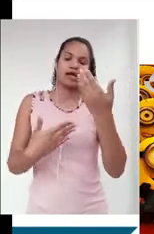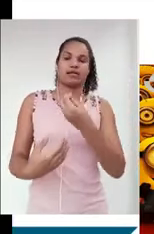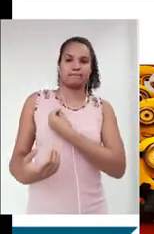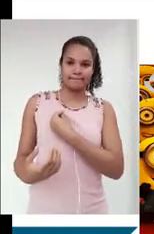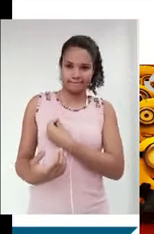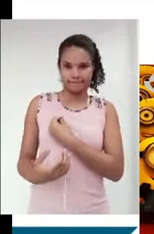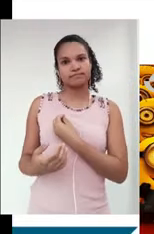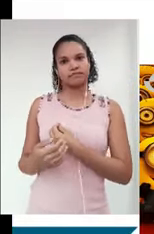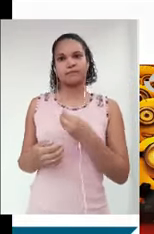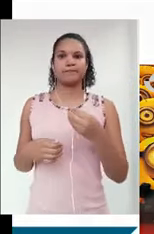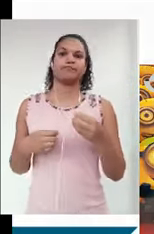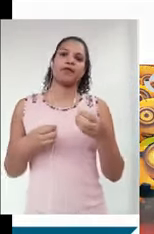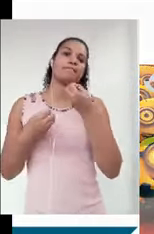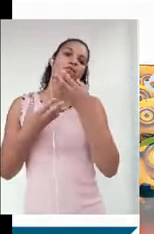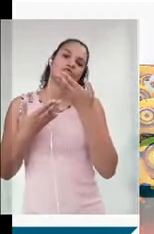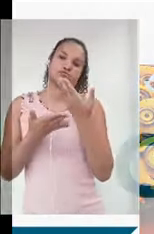aqui nessa videoaula e tenham bons estudos, pessoal.